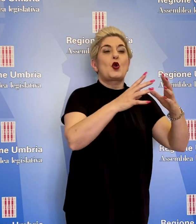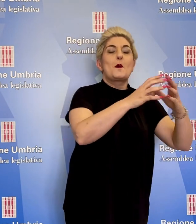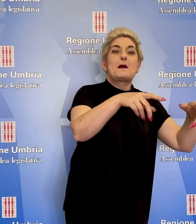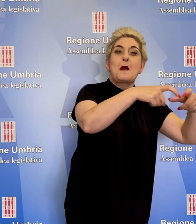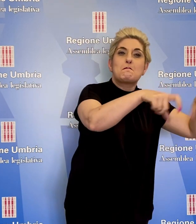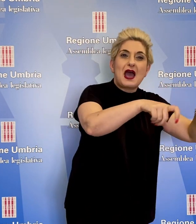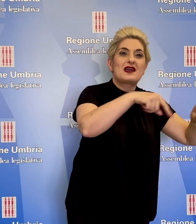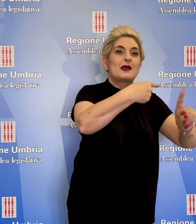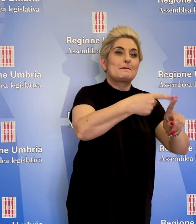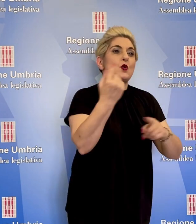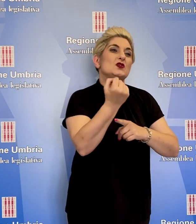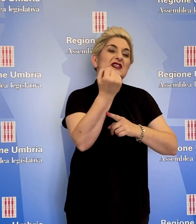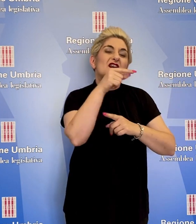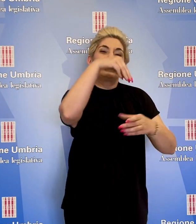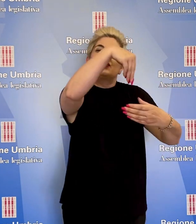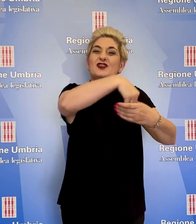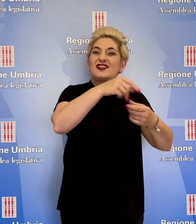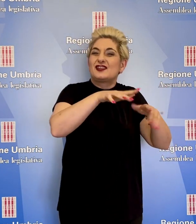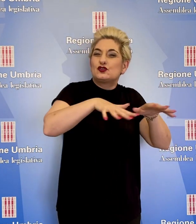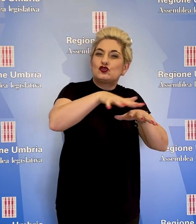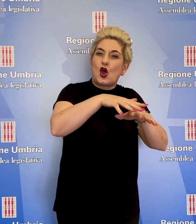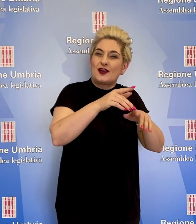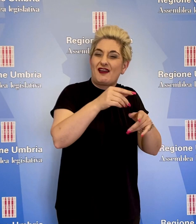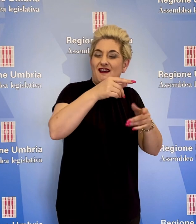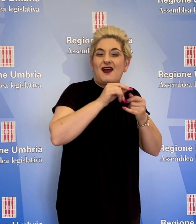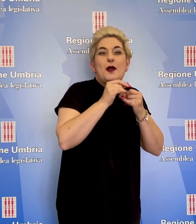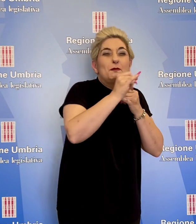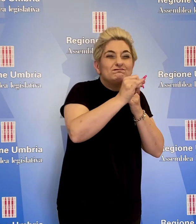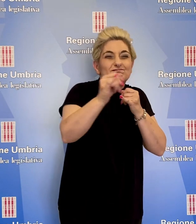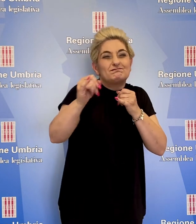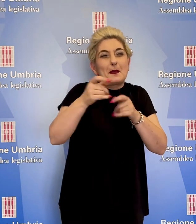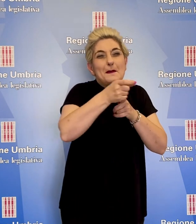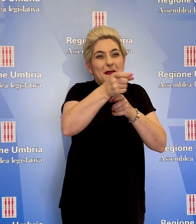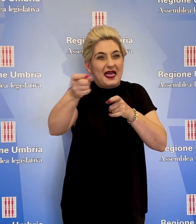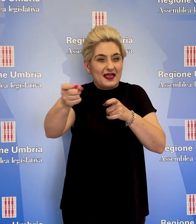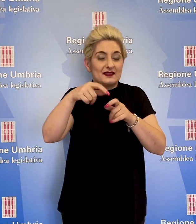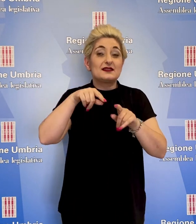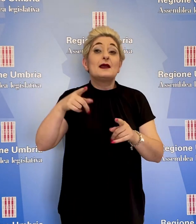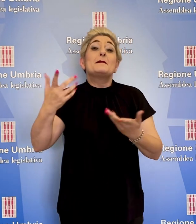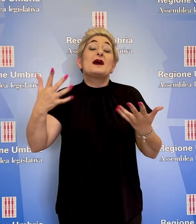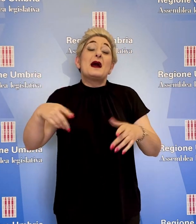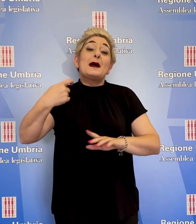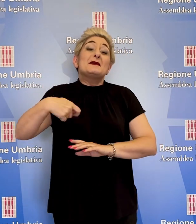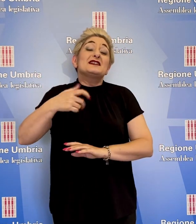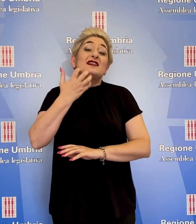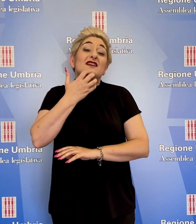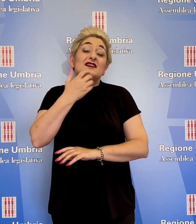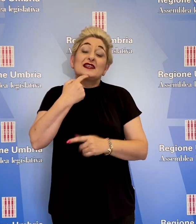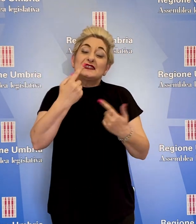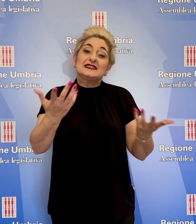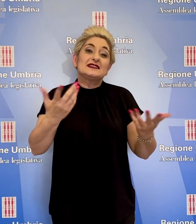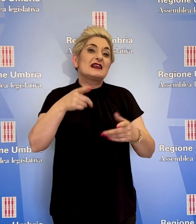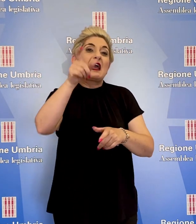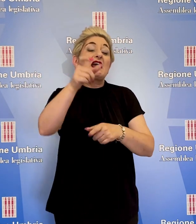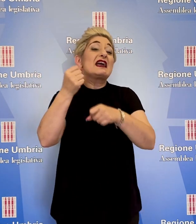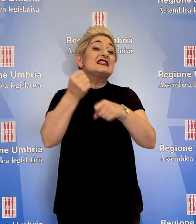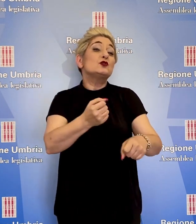presidi e servizi soprattutto nelle aree interne, ma si deve considerare, ha detto la presidente Tesei, l'autonomia degli istituti